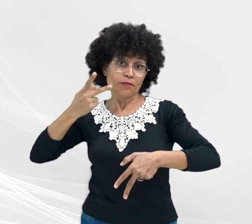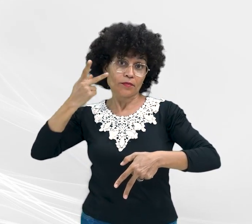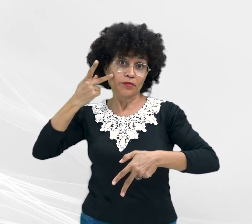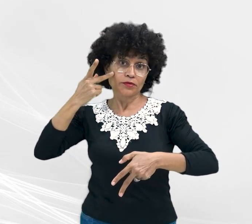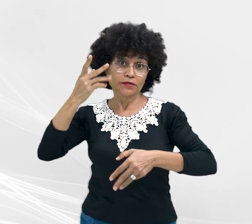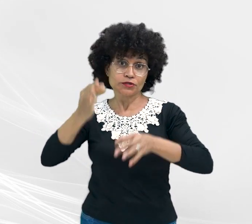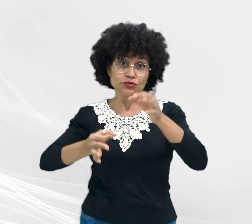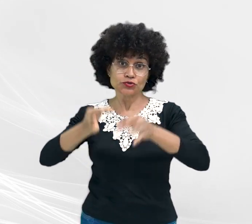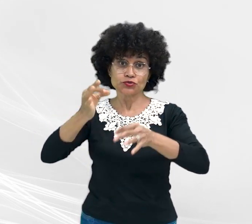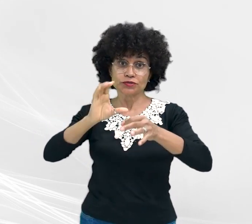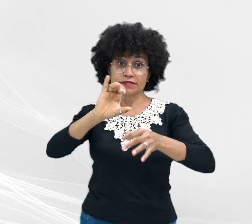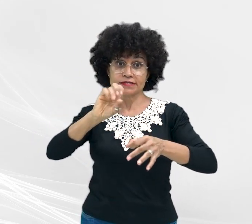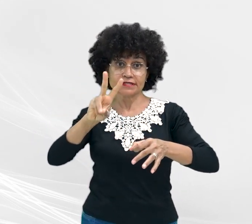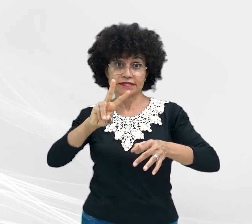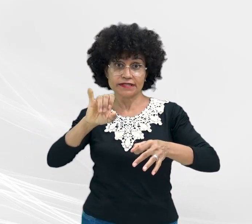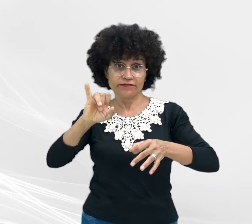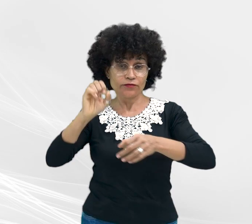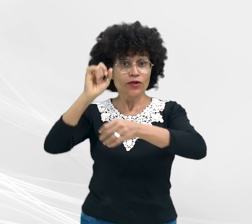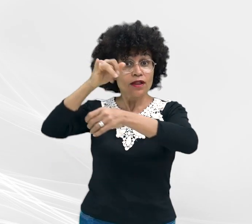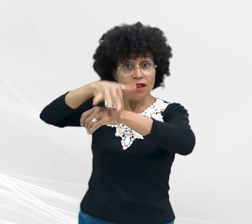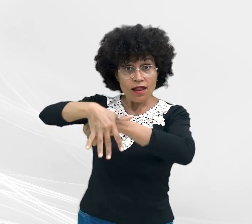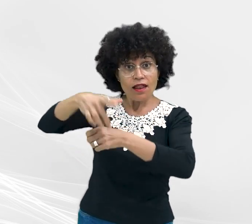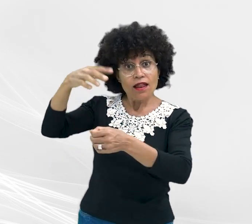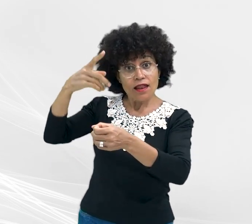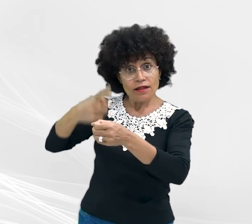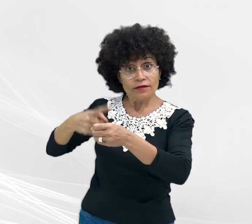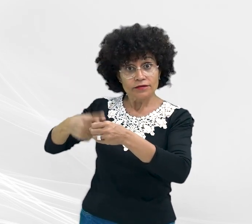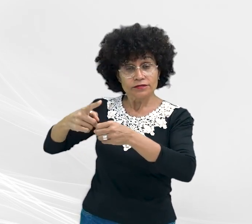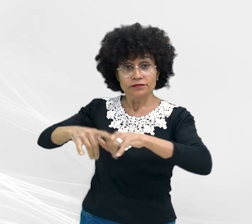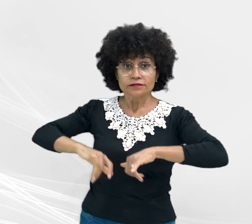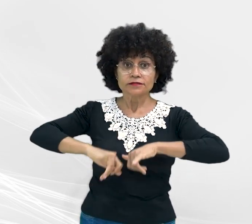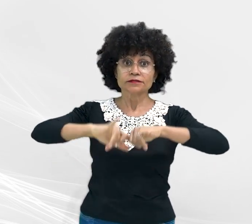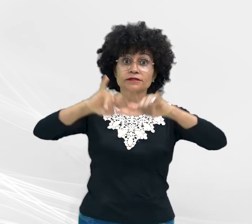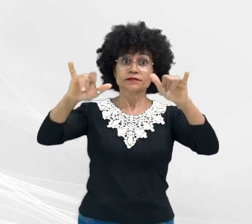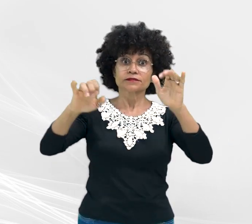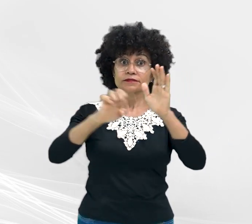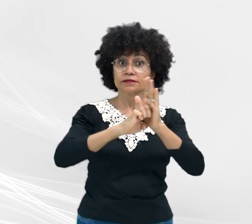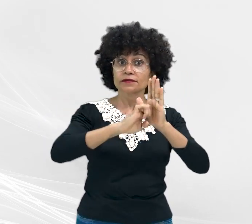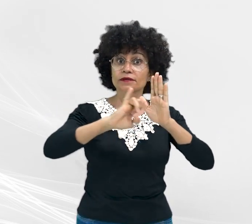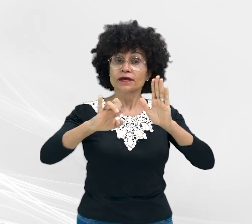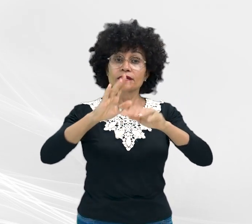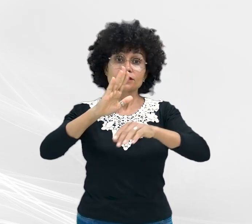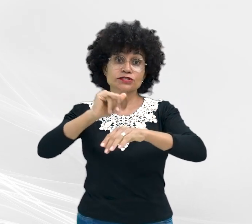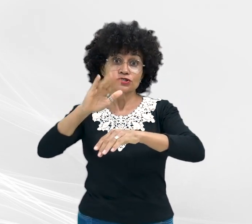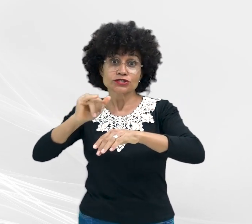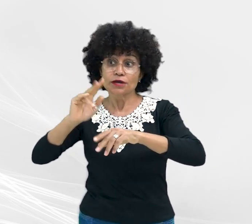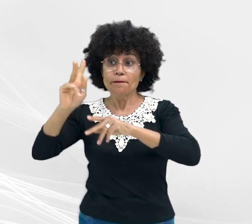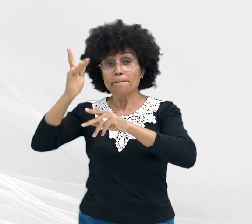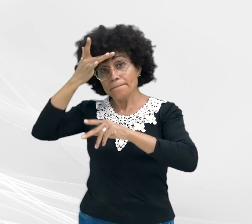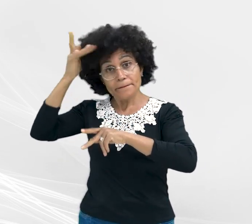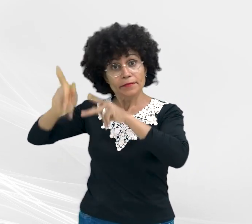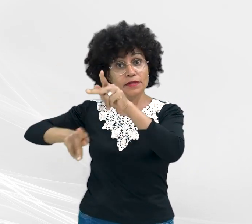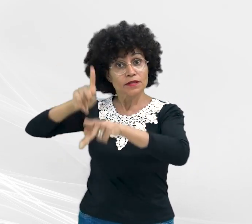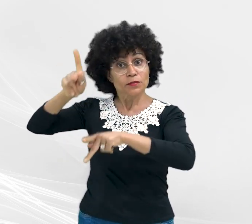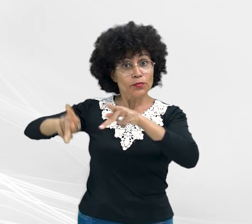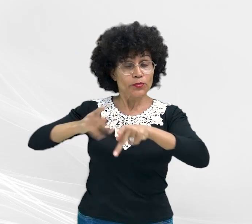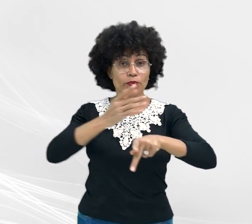cível de Chapada dos Guimarães, a 67 quilômetros de Cuiabá, publicou edital de chamamento público convidando a